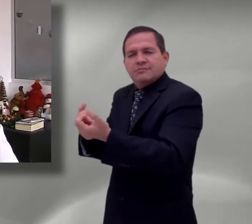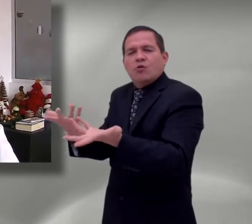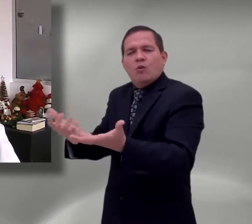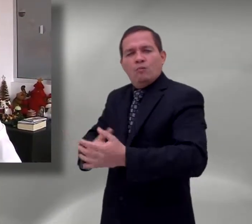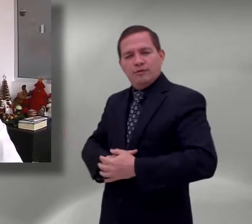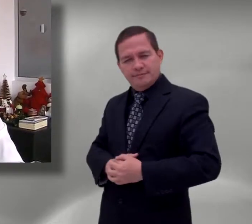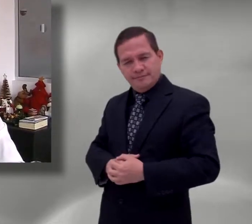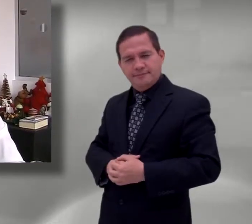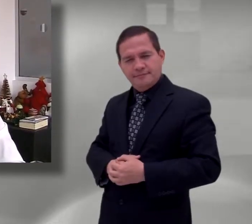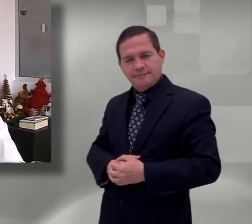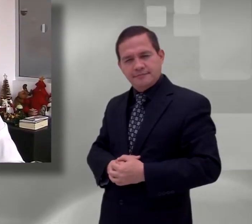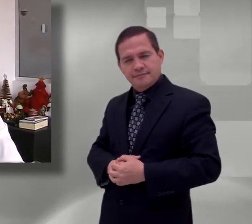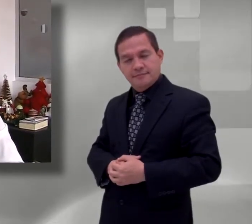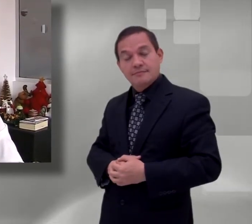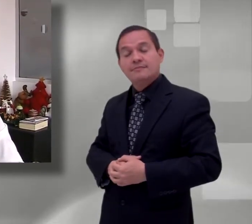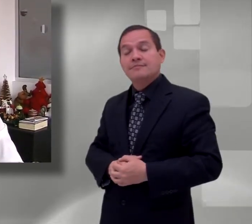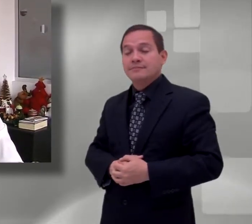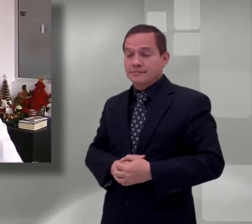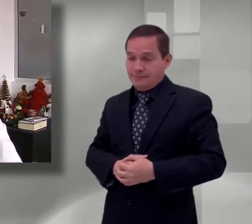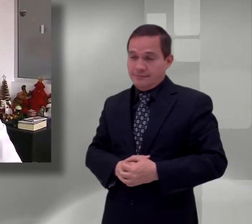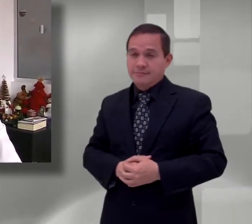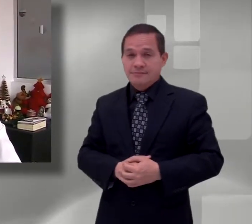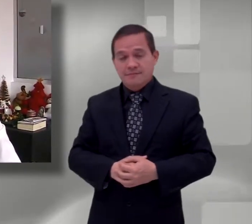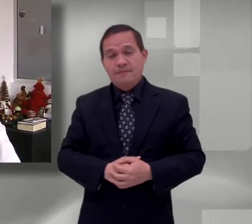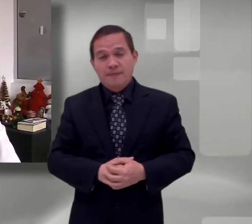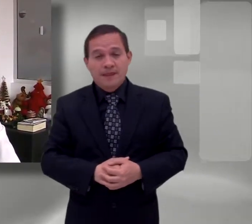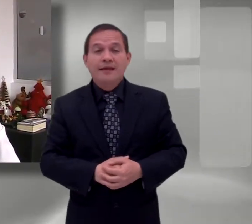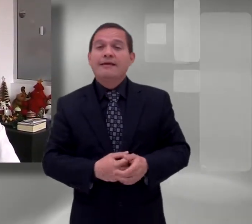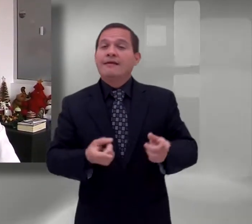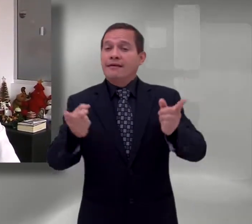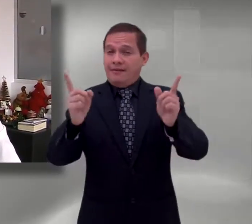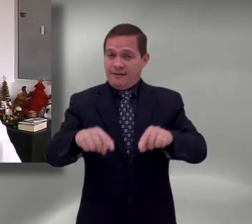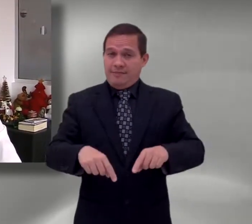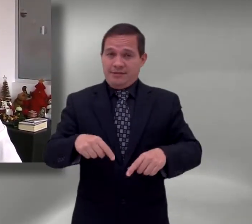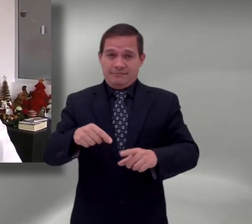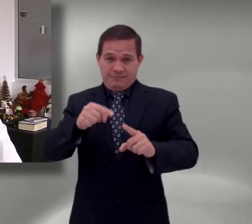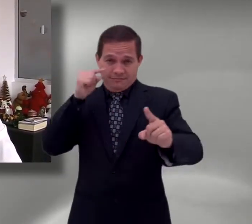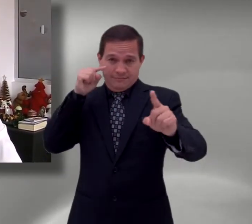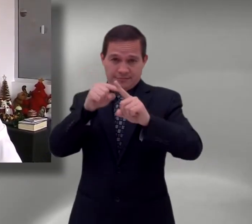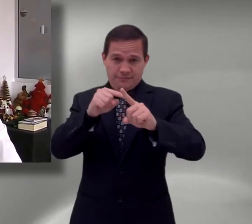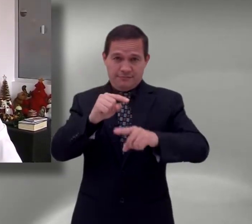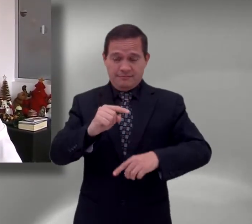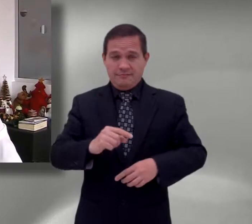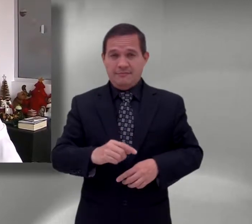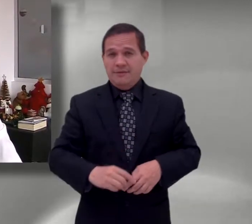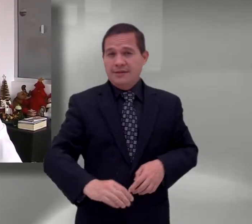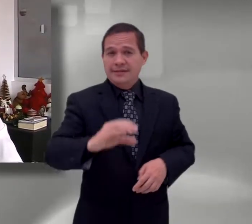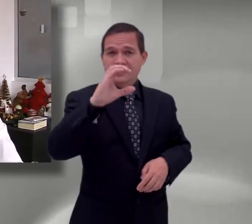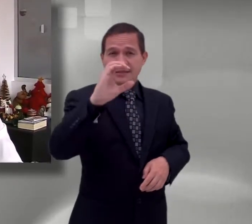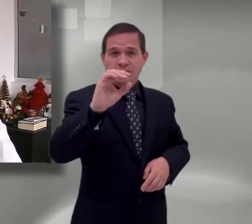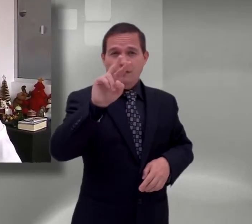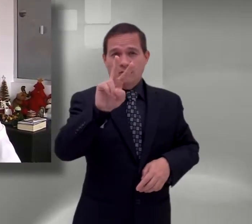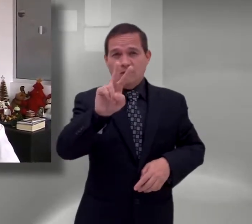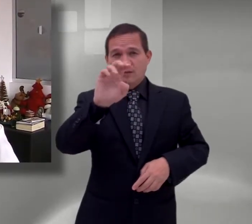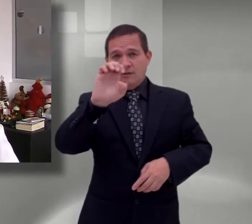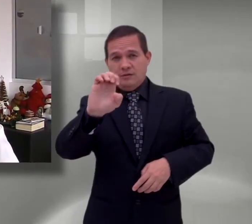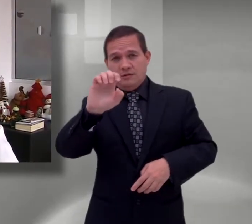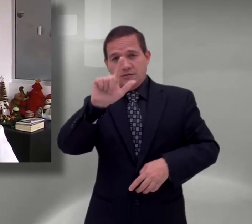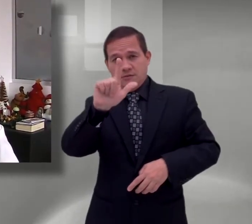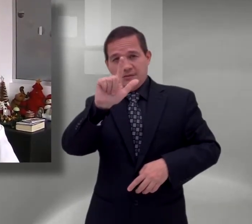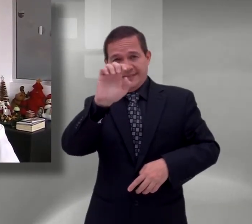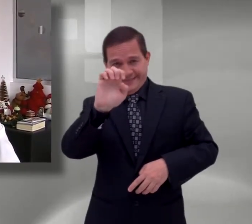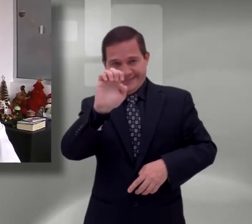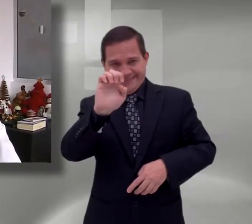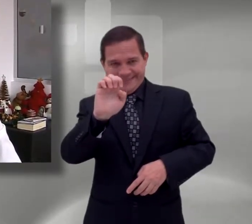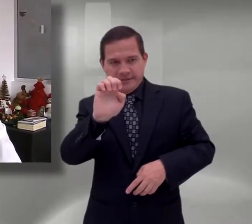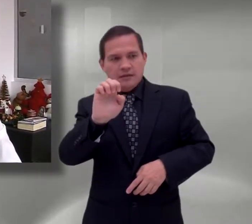También tenemos dentro de los objetivos propiciar espacios de investigación en el campo del lenguaje y en relación con el anterior objetivo,